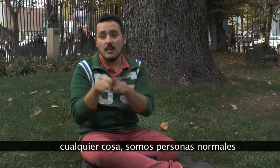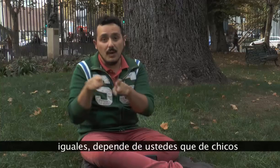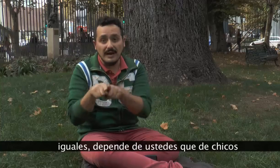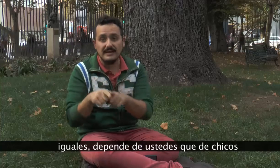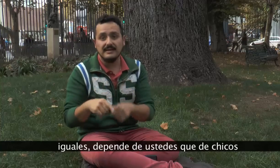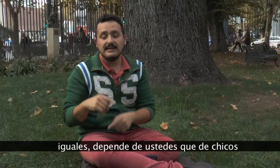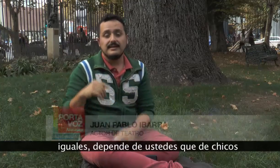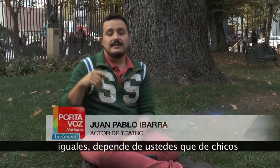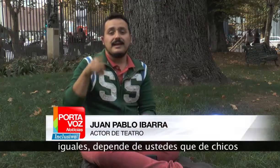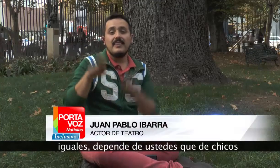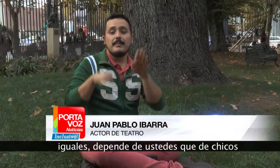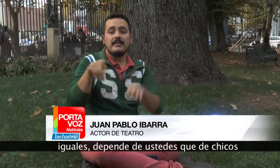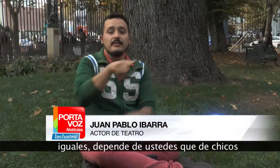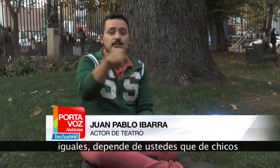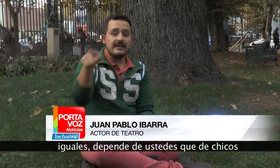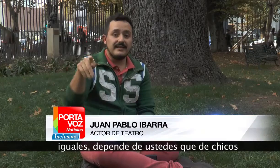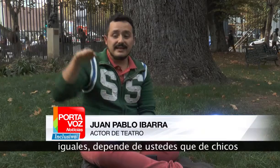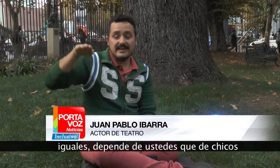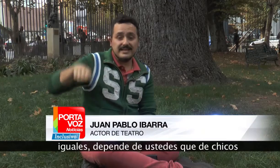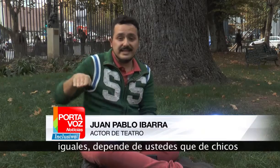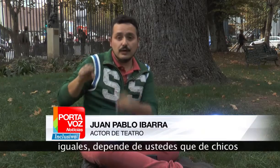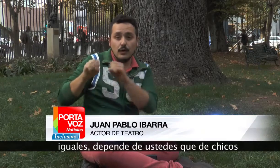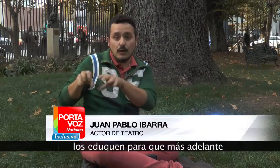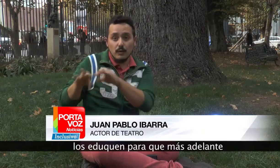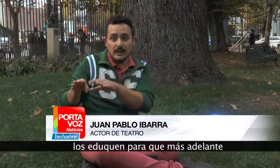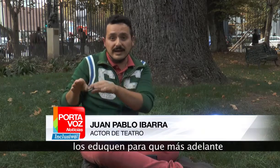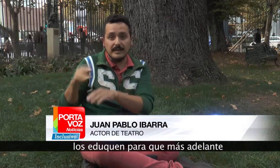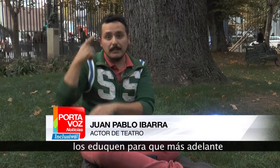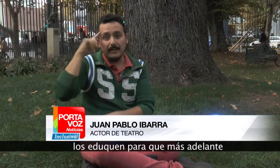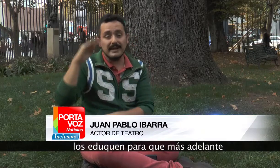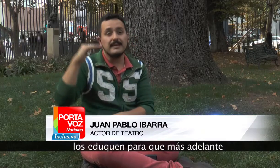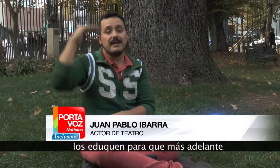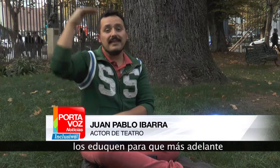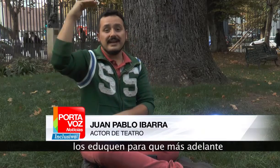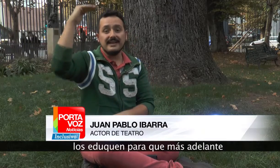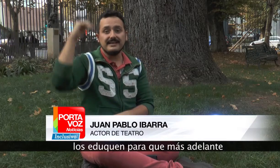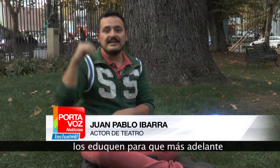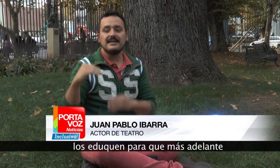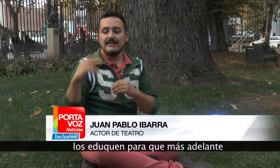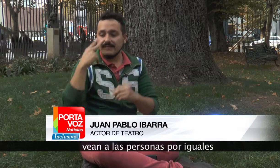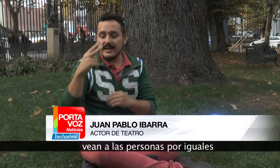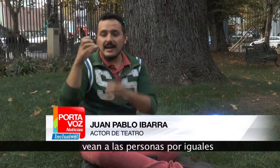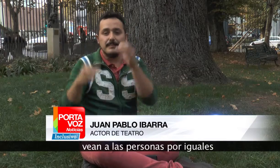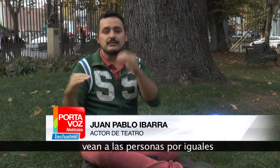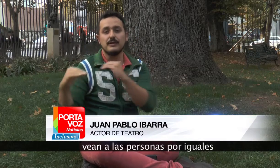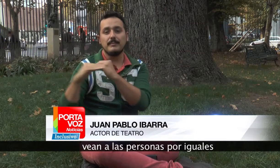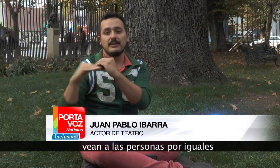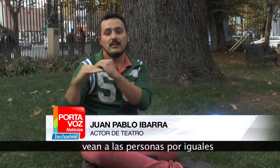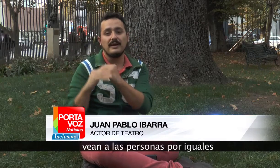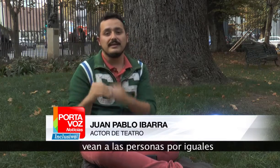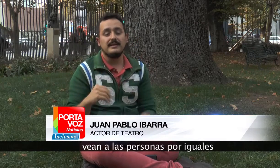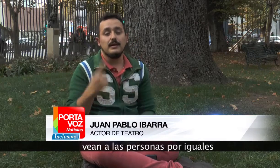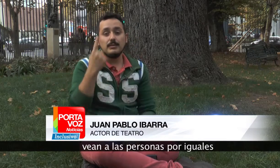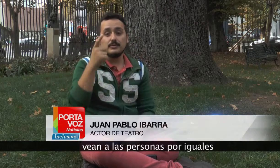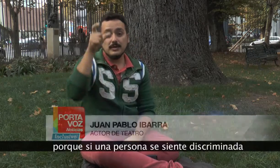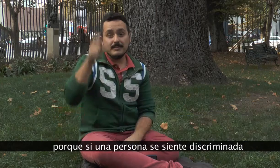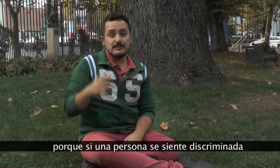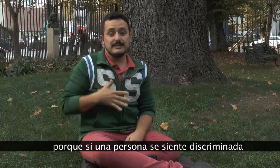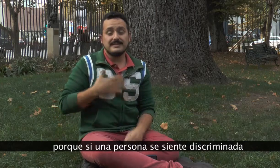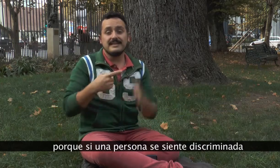iguales. Depende de ustedes que de chicos los busquen para que más adelante vean a las personas por iguales. Porque si una persona se